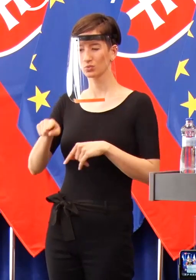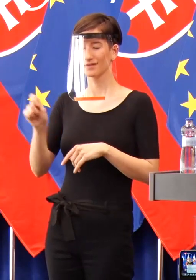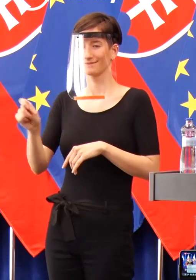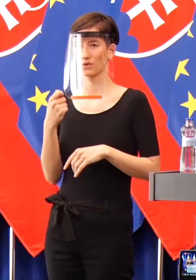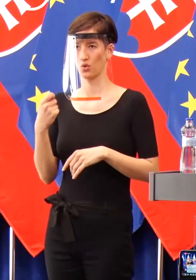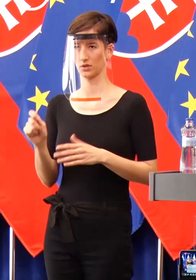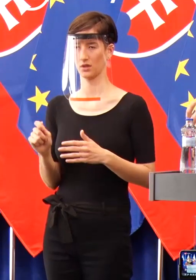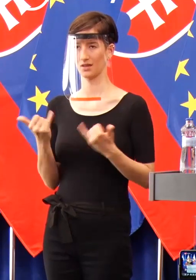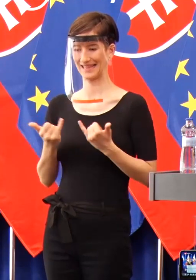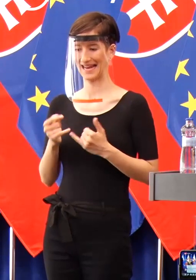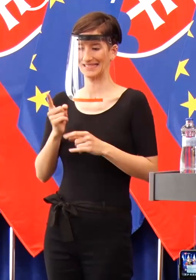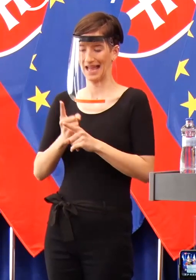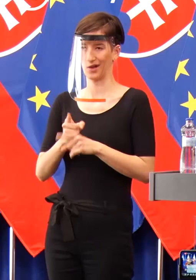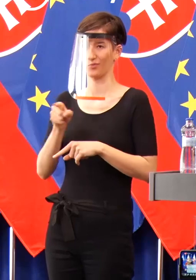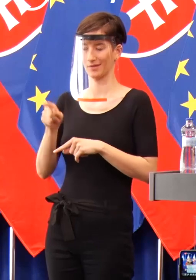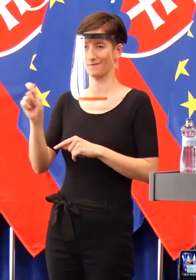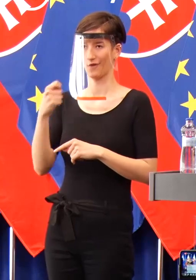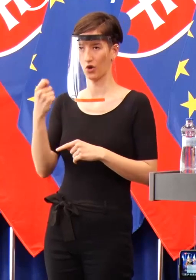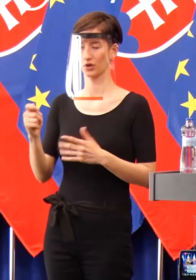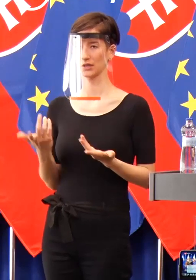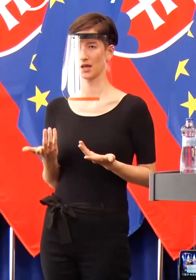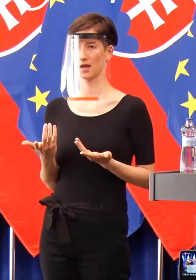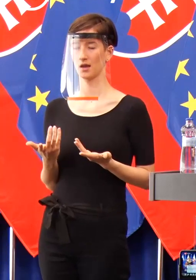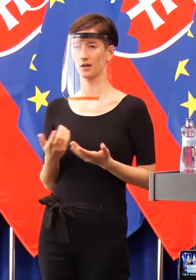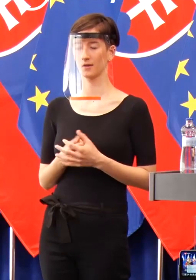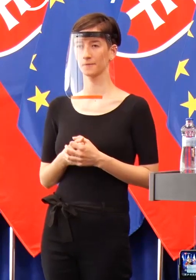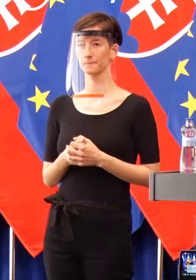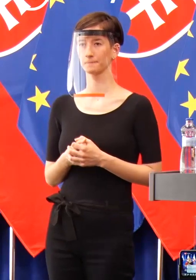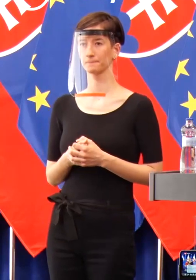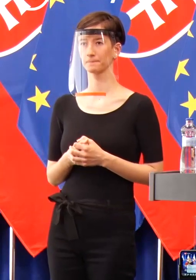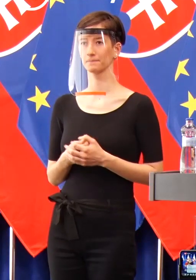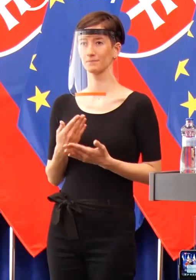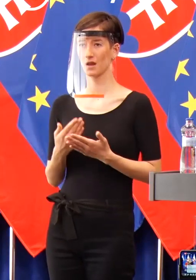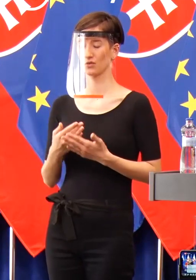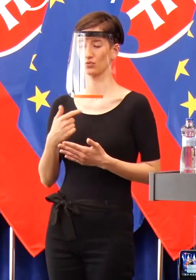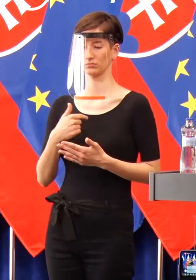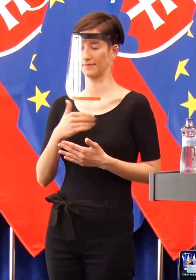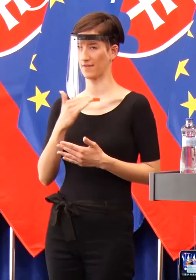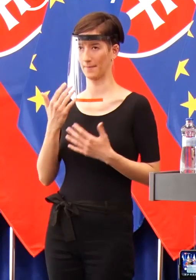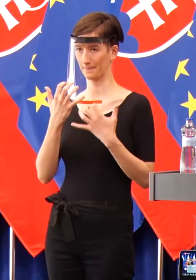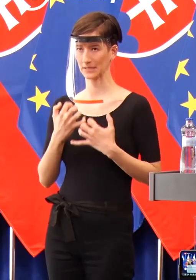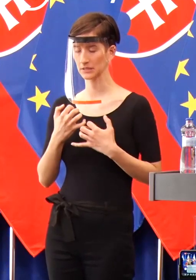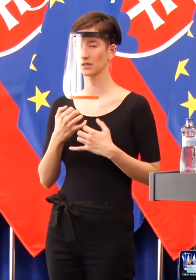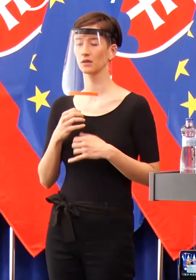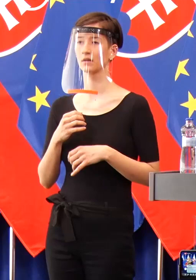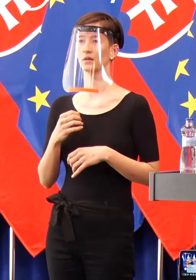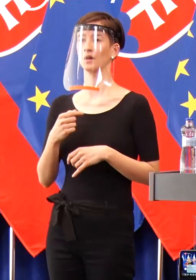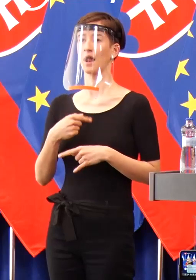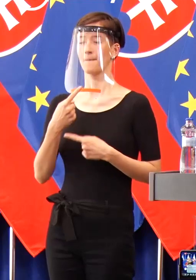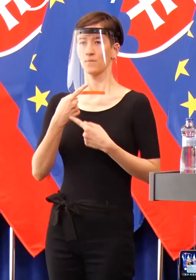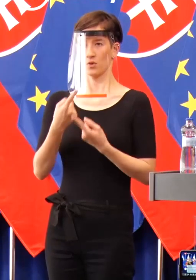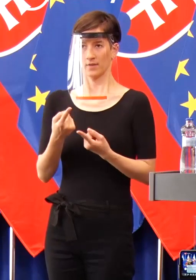nepriateľom alebo teda neidentifikovateľným, tak na to naozaj veľmi mrzí. Ale napriek tomu poviem,